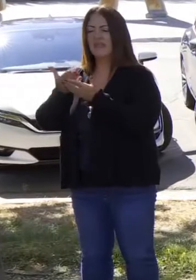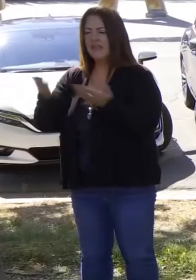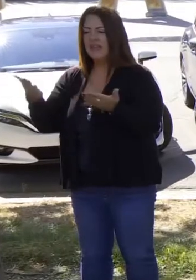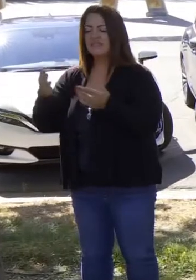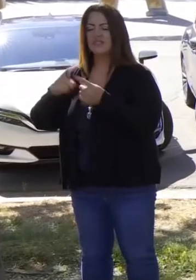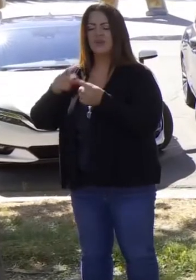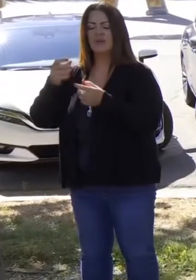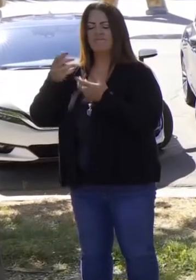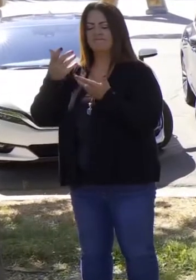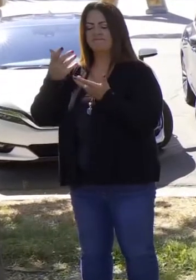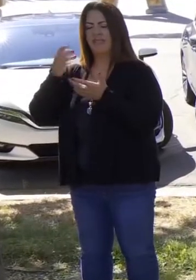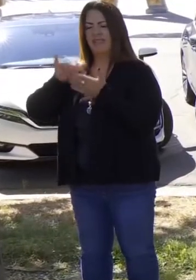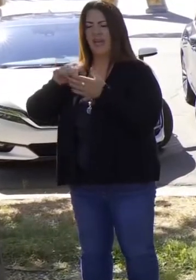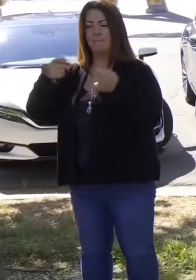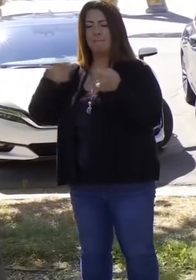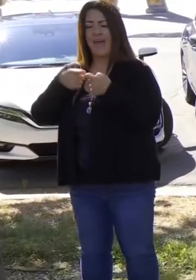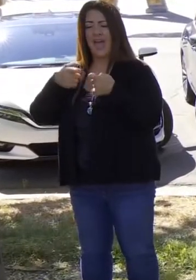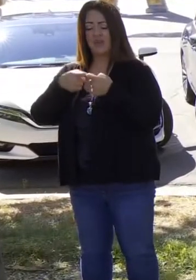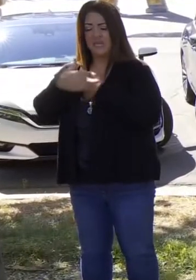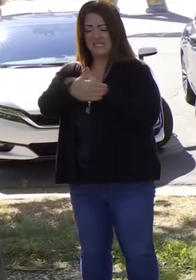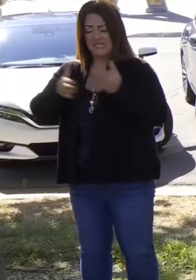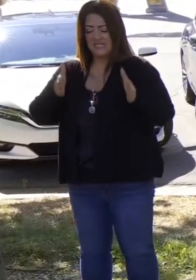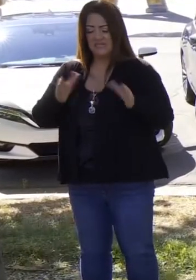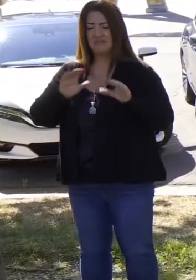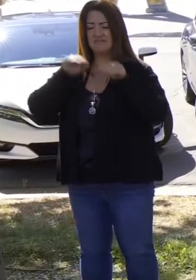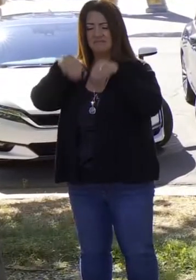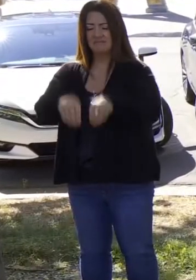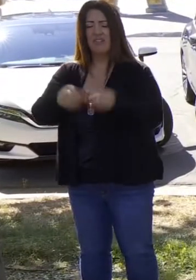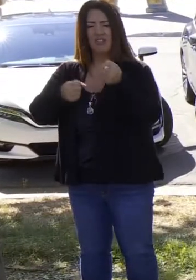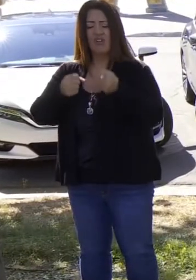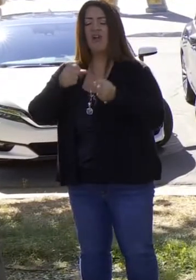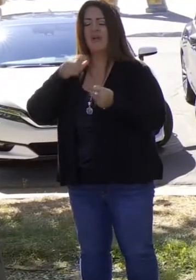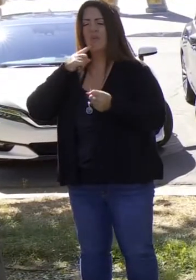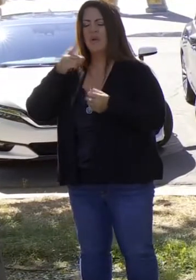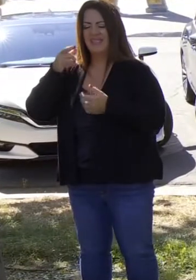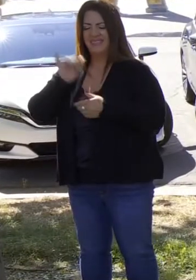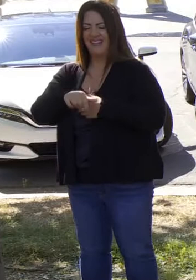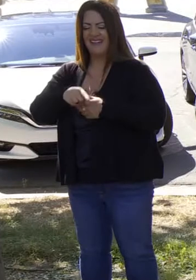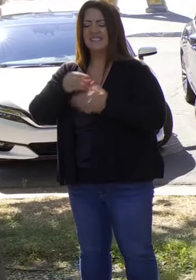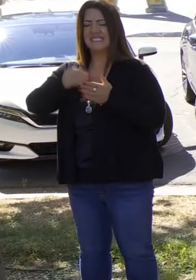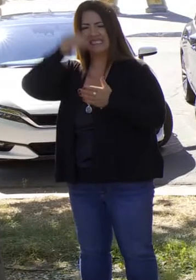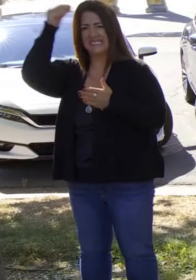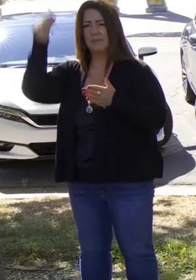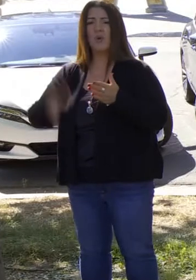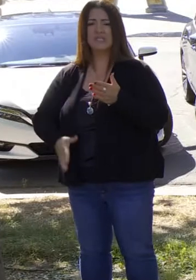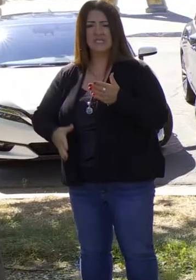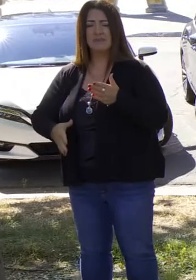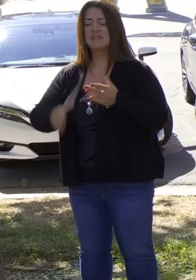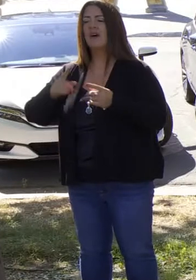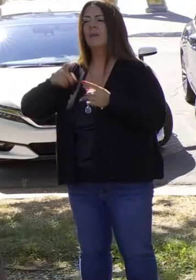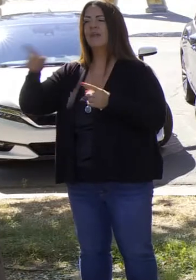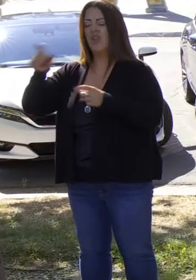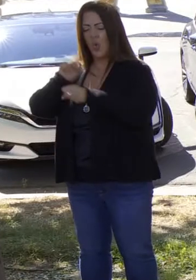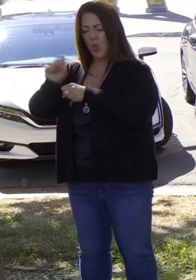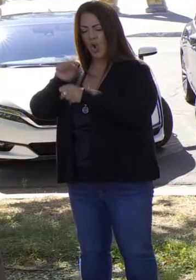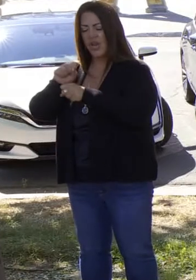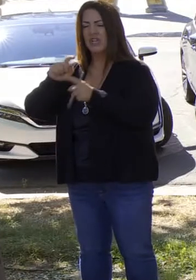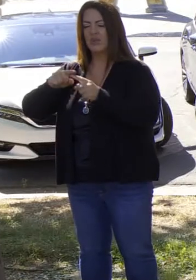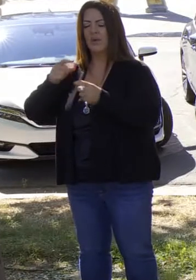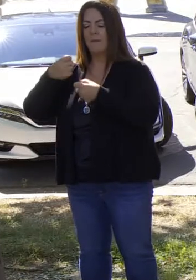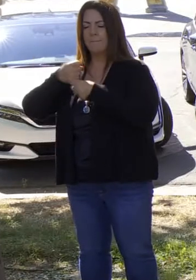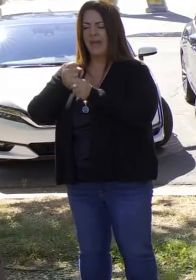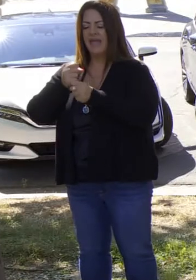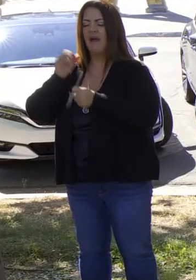están haciendo para reducir el costo de las pilas, de las baterías. Ese es el elemento principal, es el costo de las